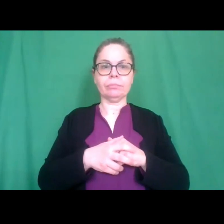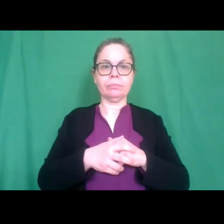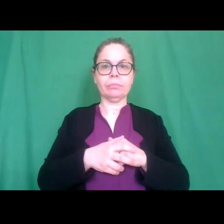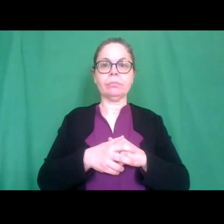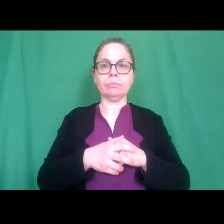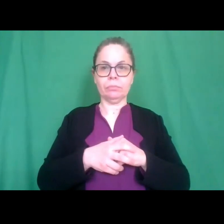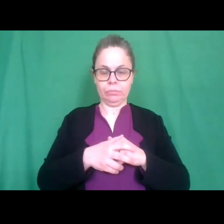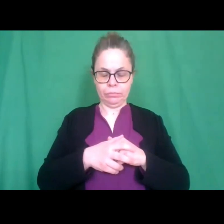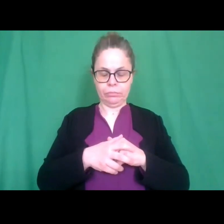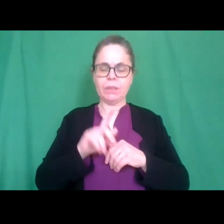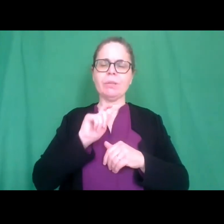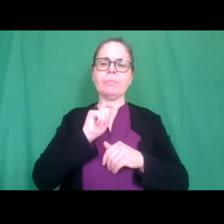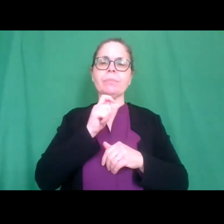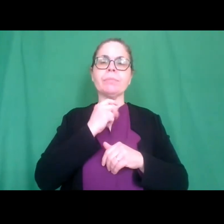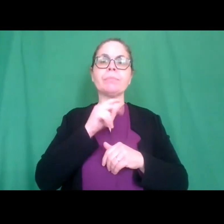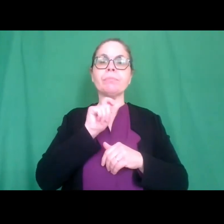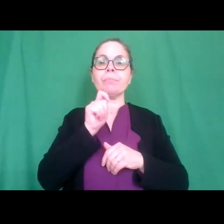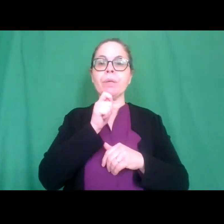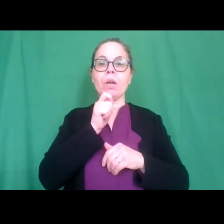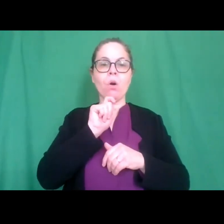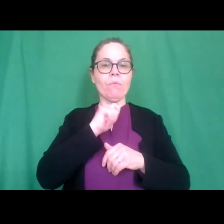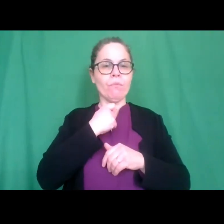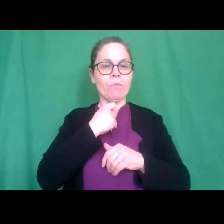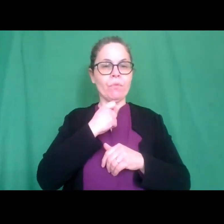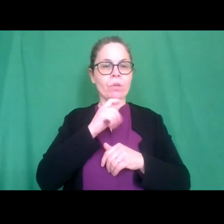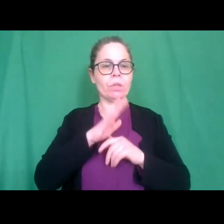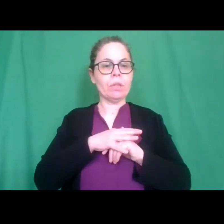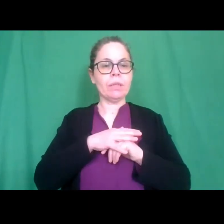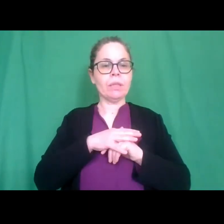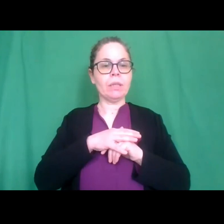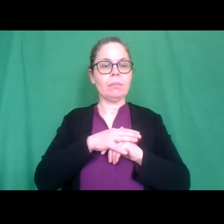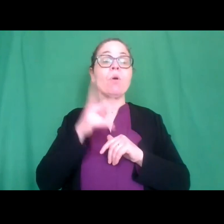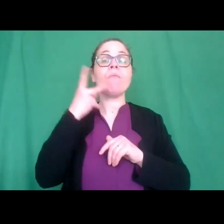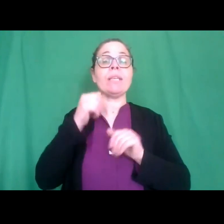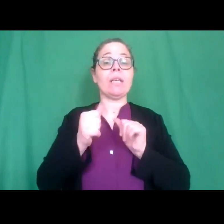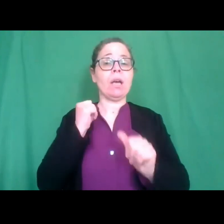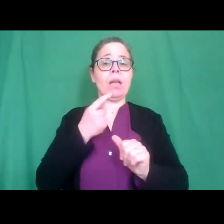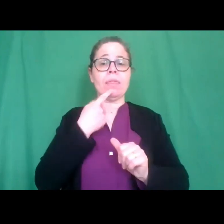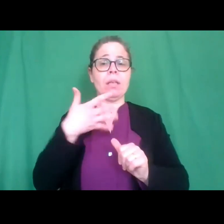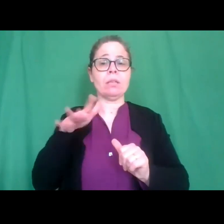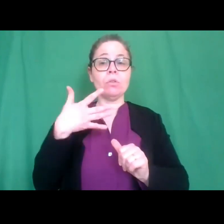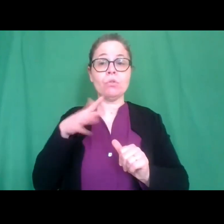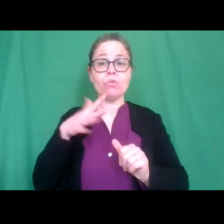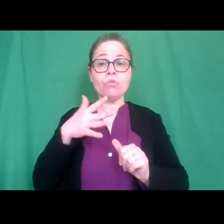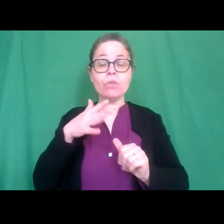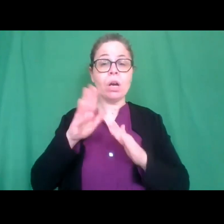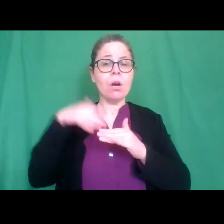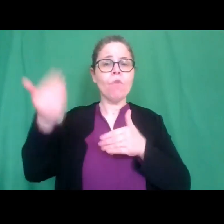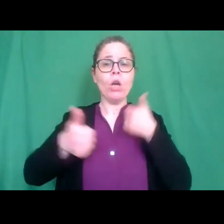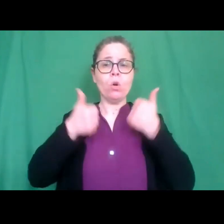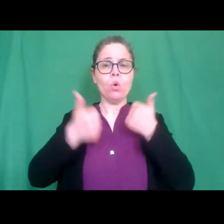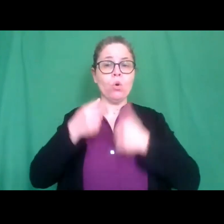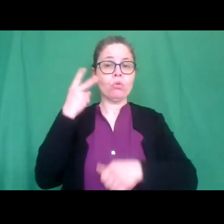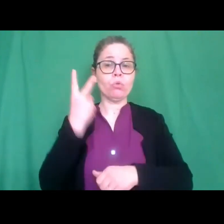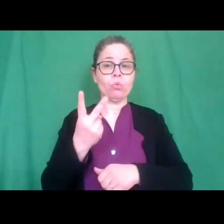i microfoni grazie mille come anticipato Federica abbiamo due fuori concorso perché